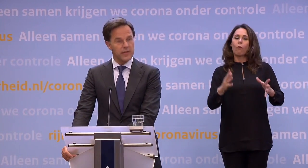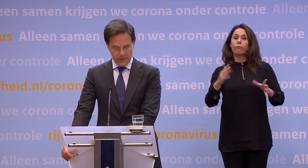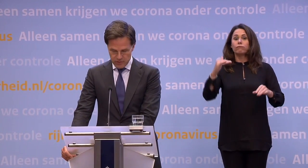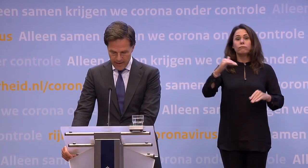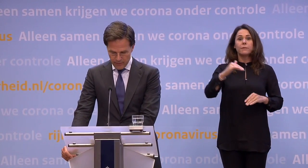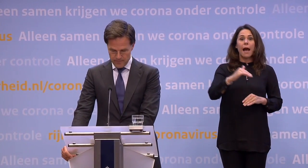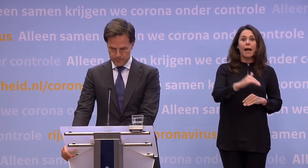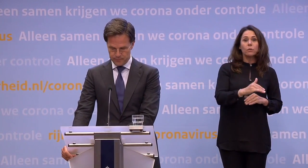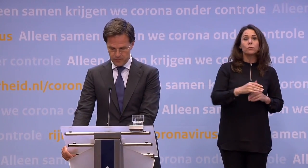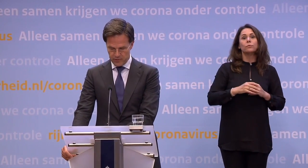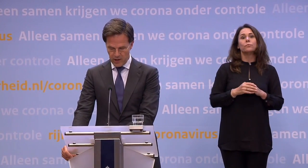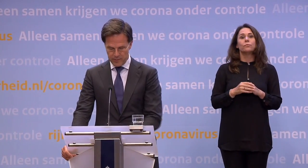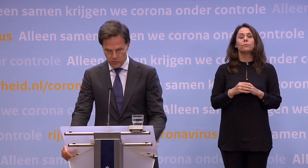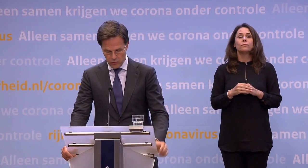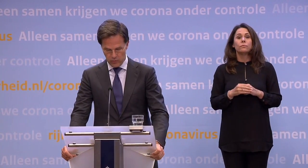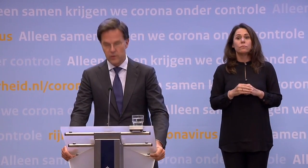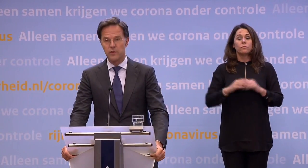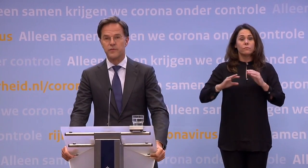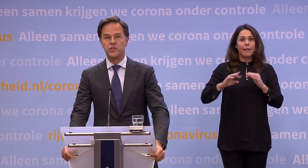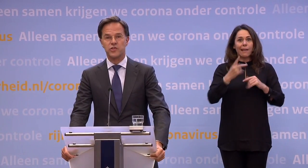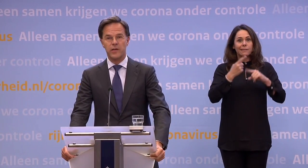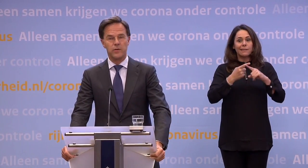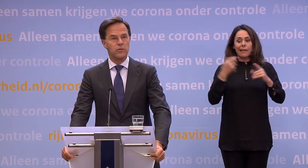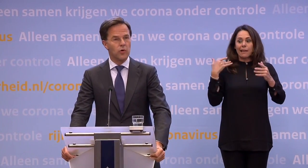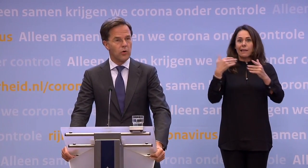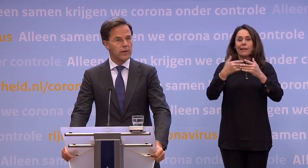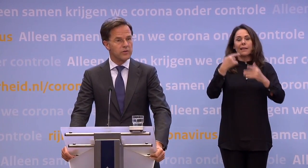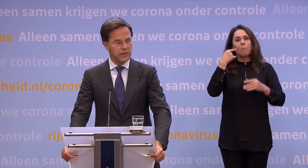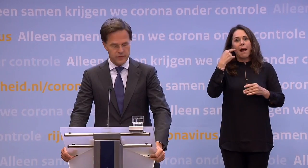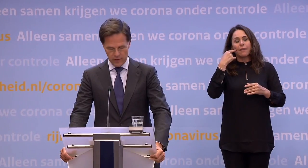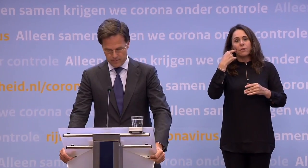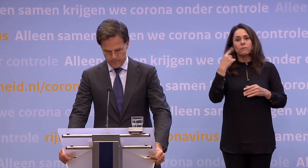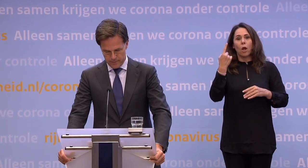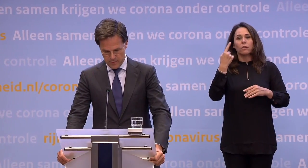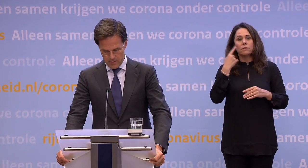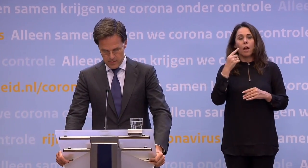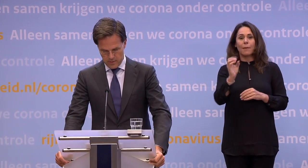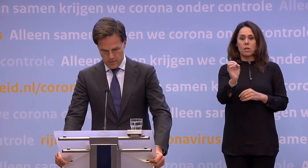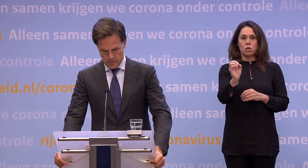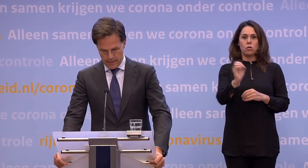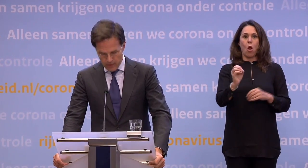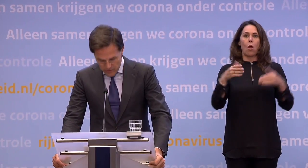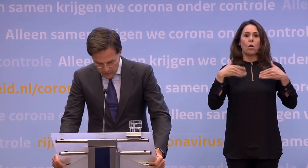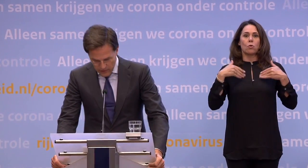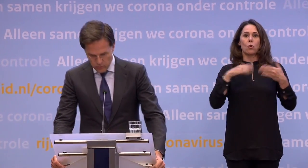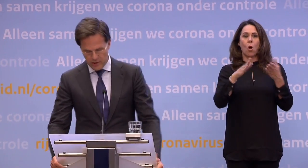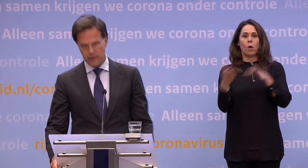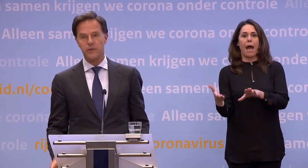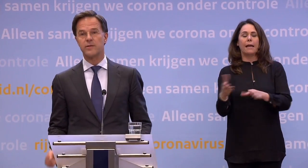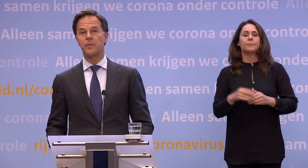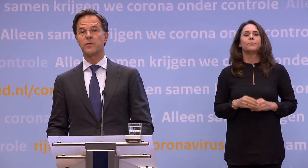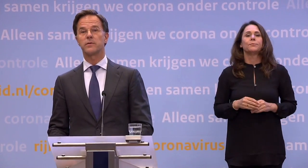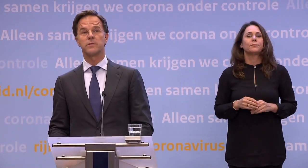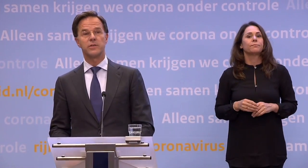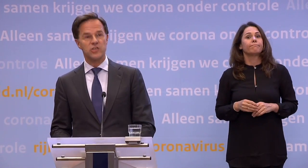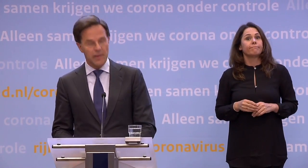hadden voor het eerst in maanden een dag met nul vastgestelde corona-sterfgevallen. En ik kan het niet vaak genoeg zeggen,